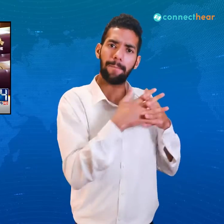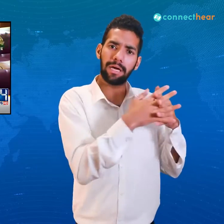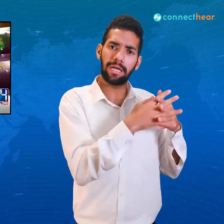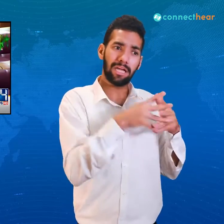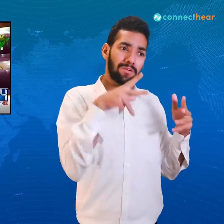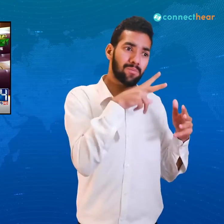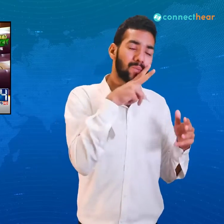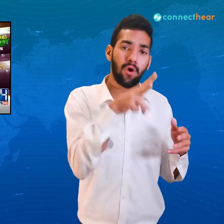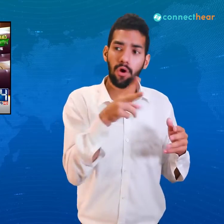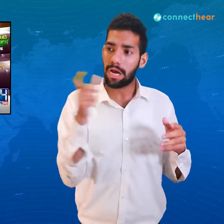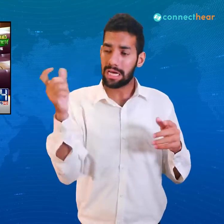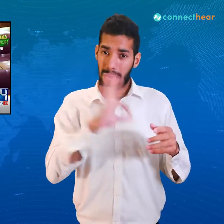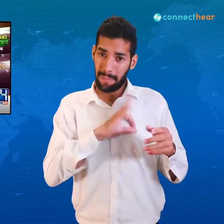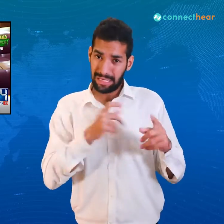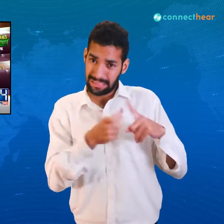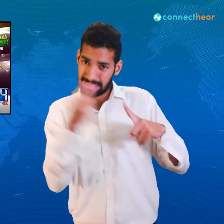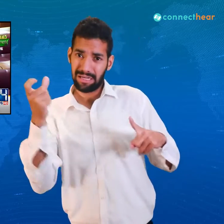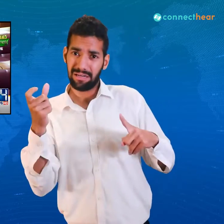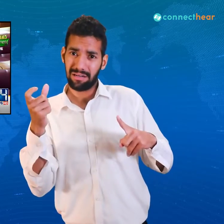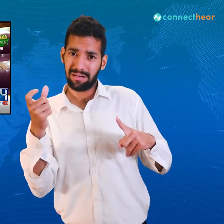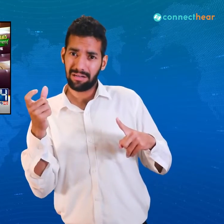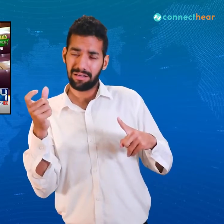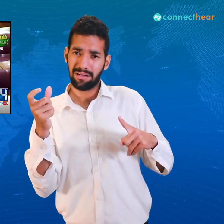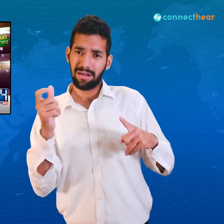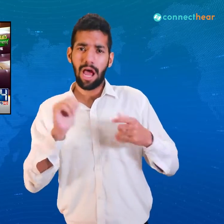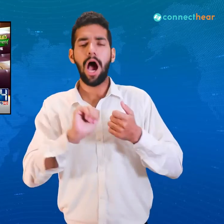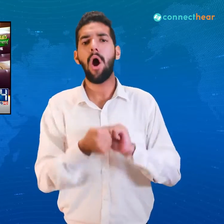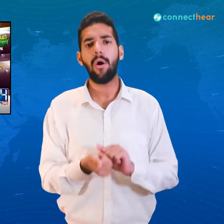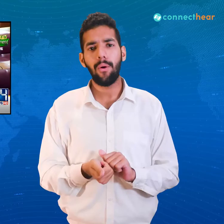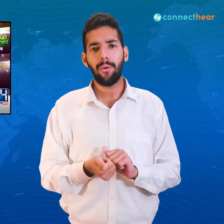تھا جس کو ہٹانے کیلئے امریکہ نے ایڈی اور چوٹی کی زور لگا دی